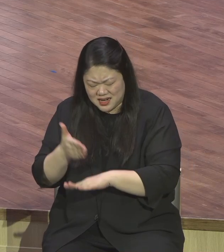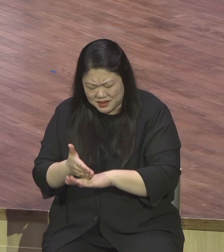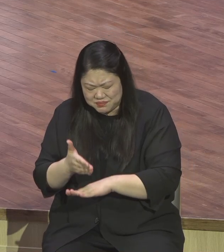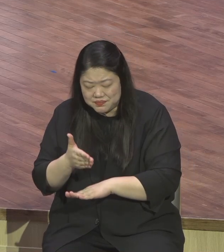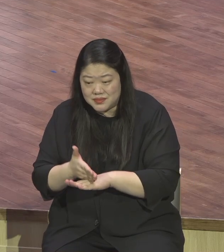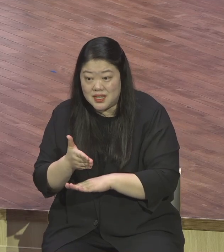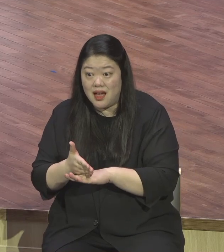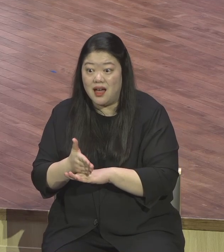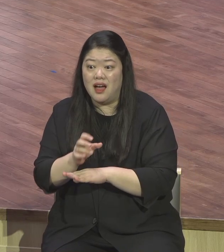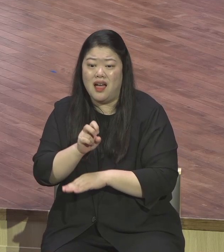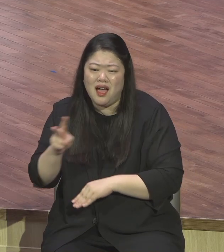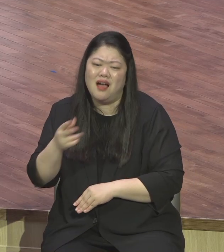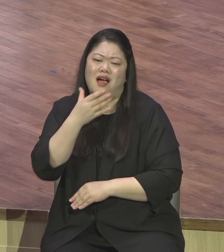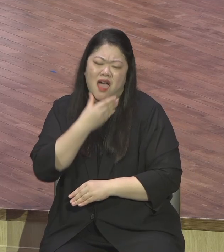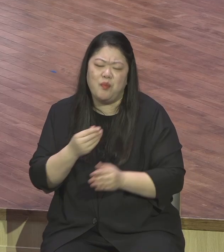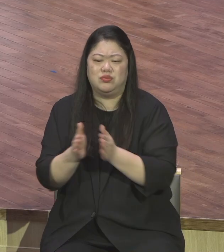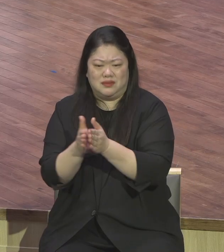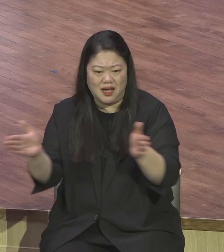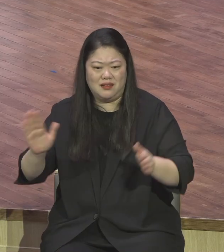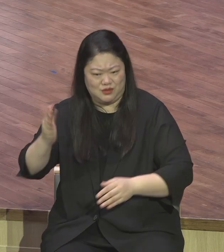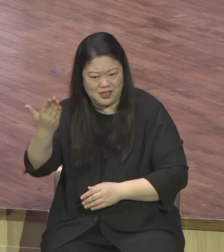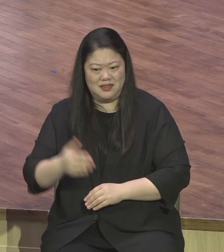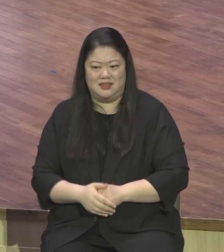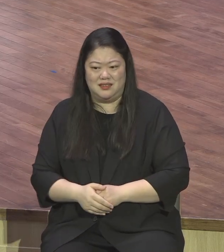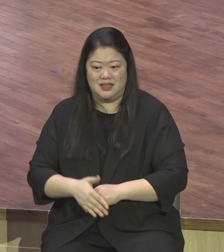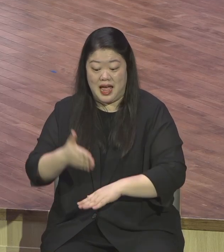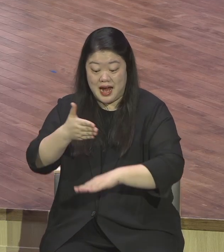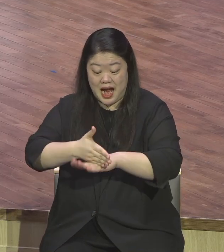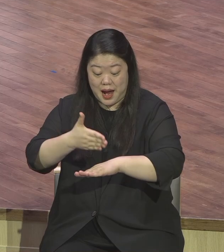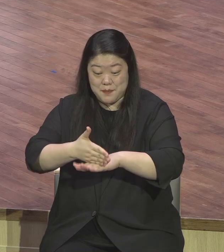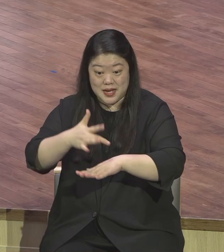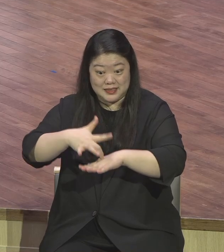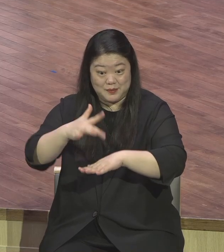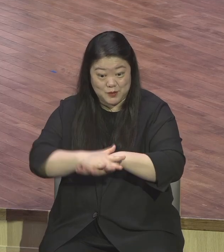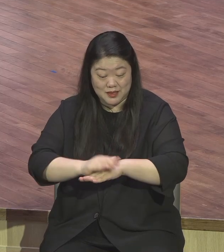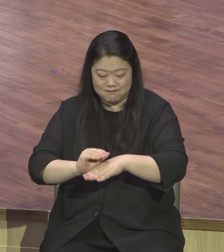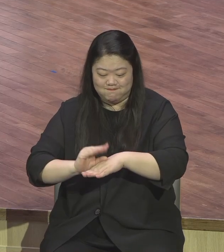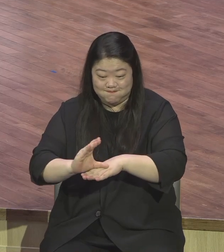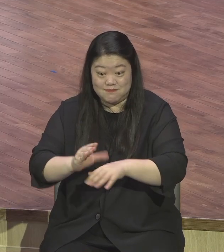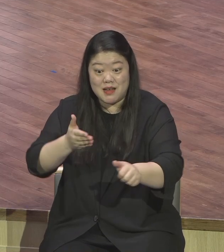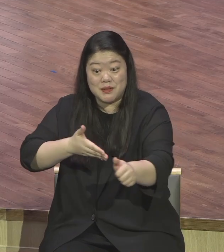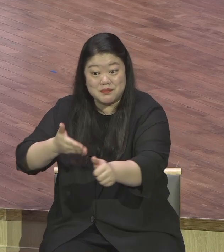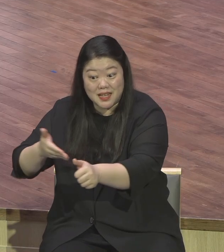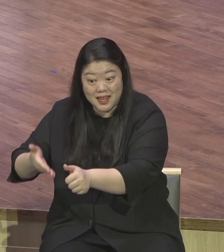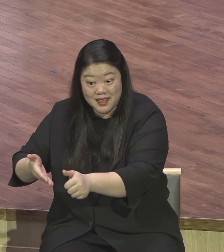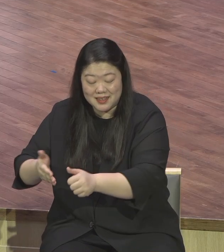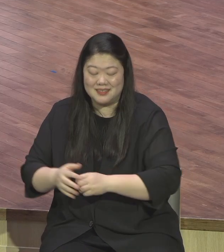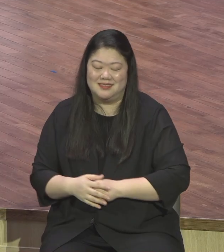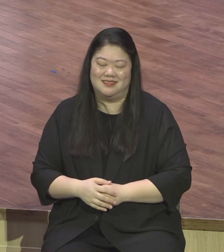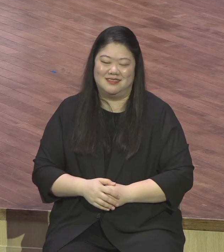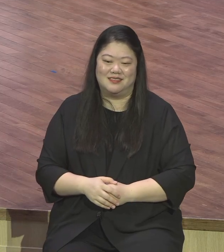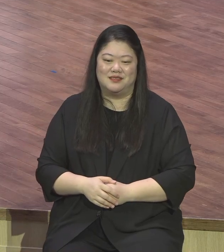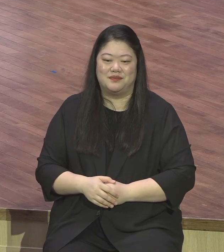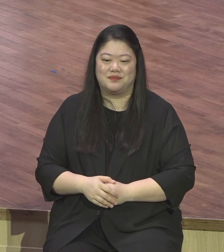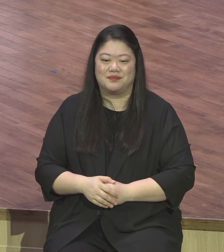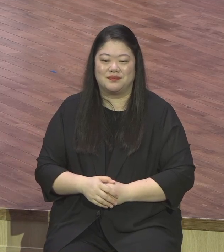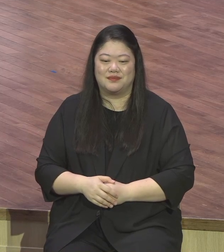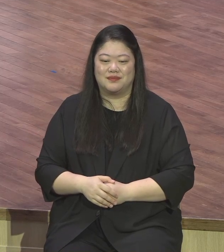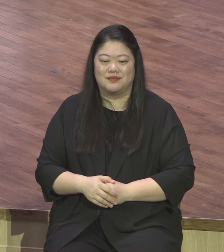시작하는 이런 감사 인생 되기를 바랍니다 눈을 뜨면서 예수서를 통해 주어진